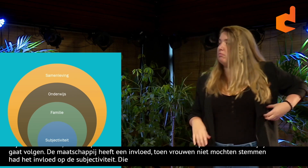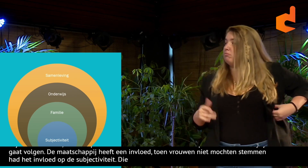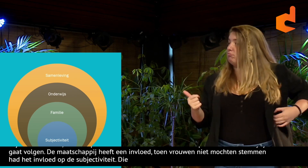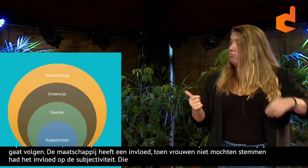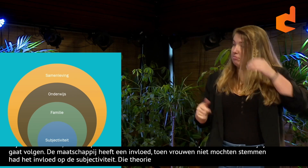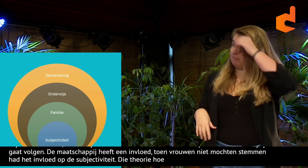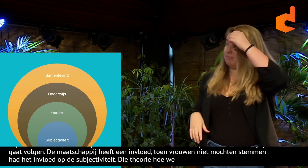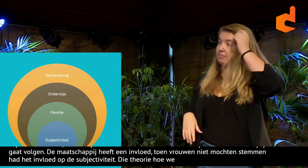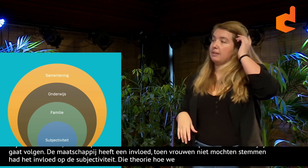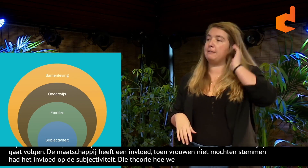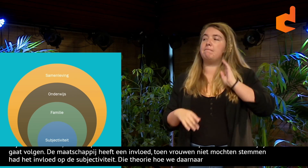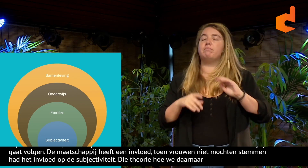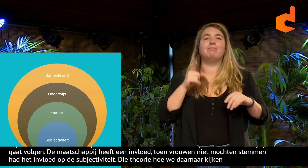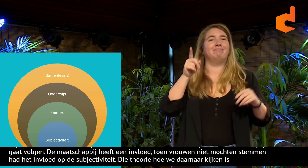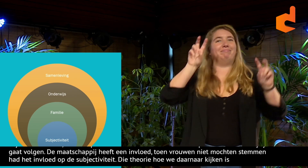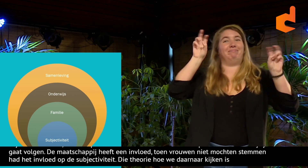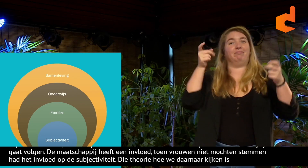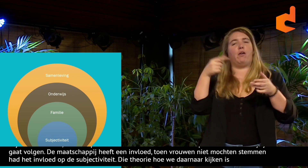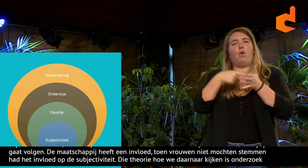daar hebben we onderzoek ook naar gedaan.